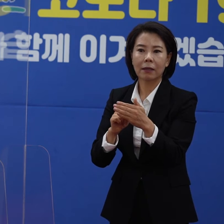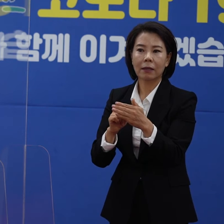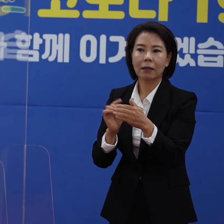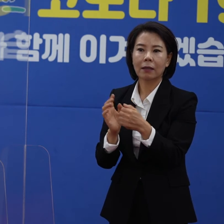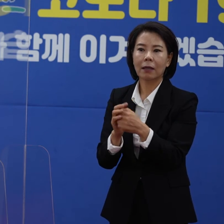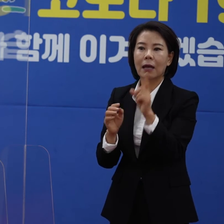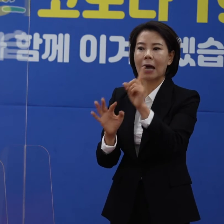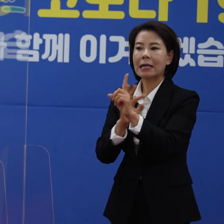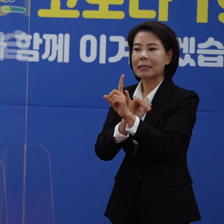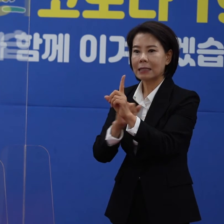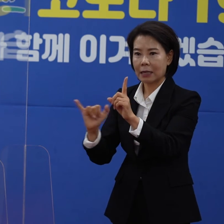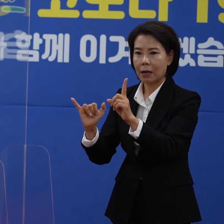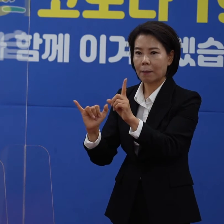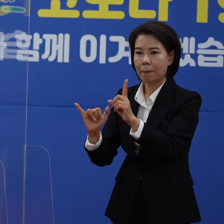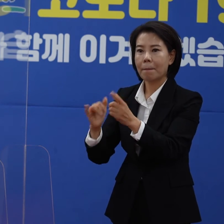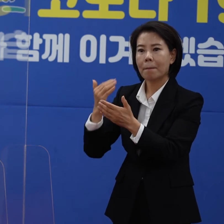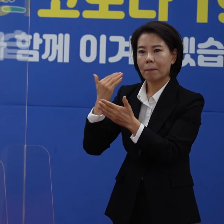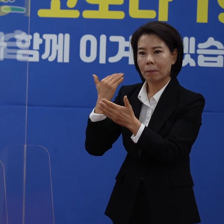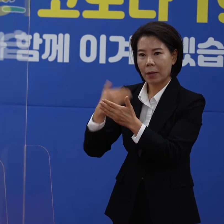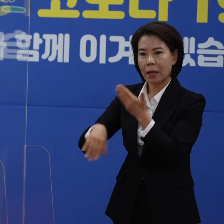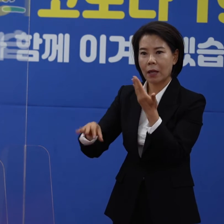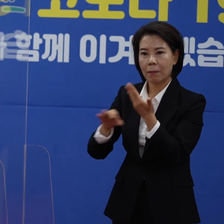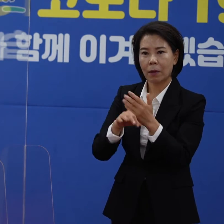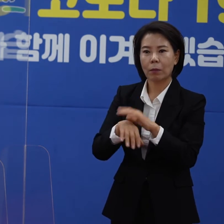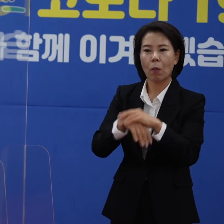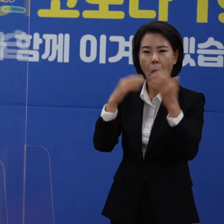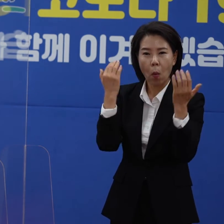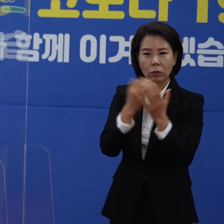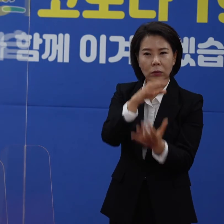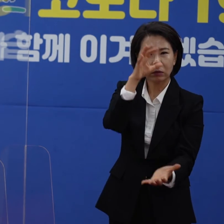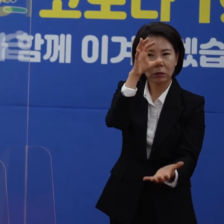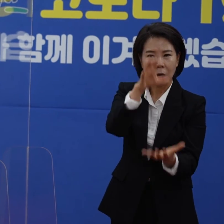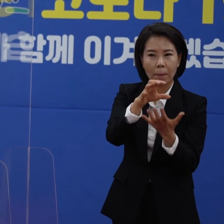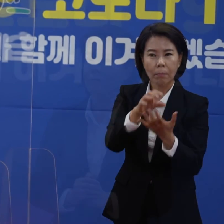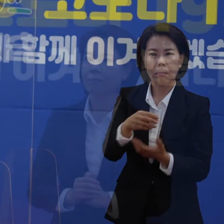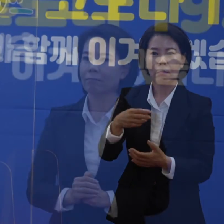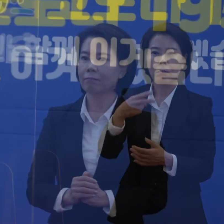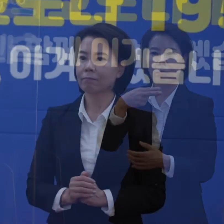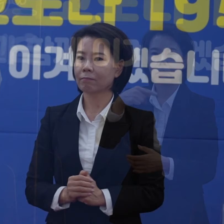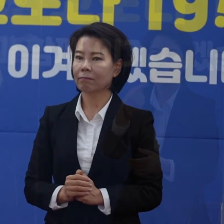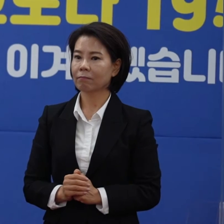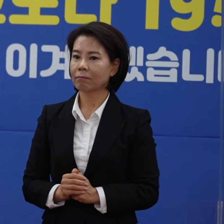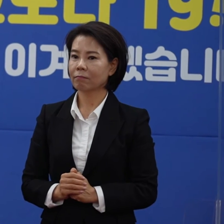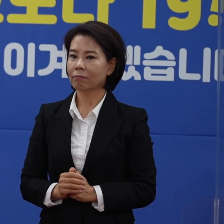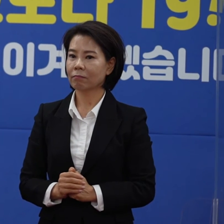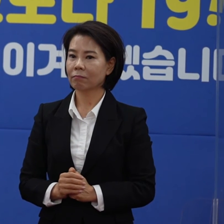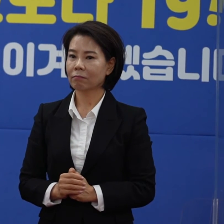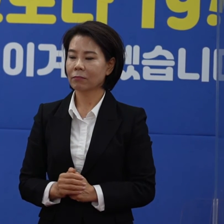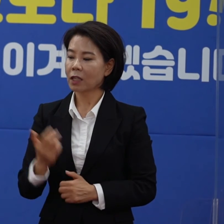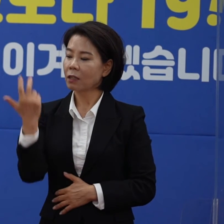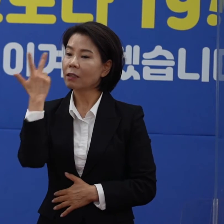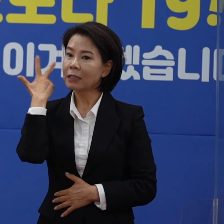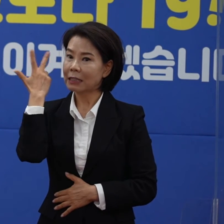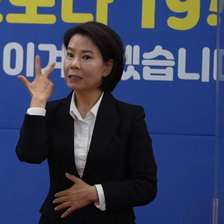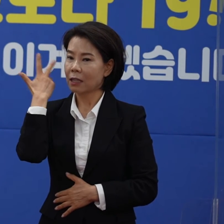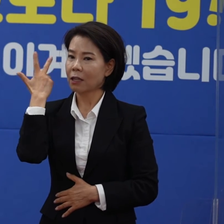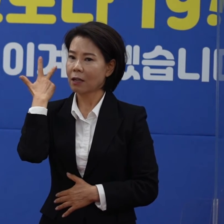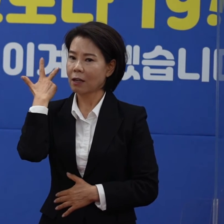한 명을 제외하고는 모두 돌파 감염 사례입니다. 지난 한 주간